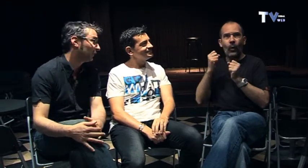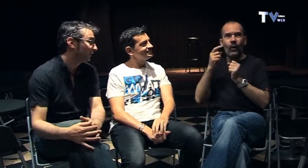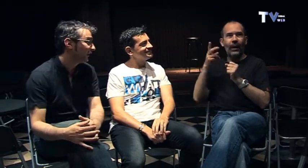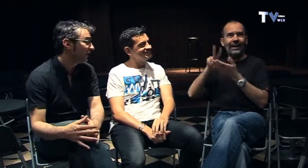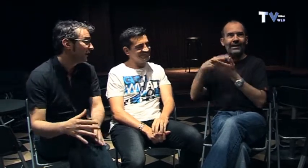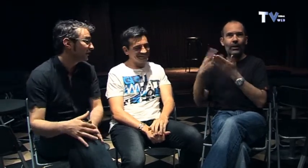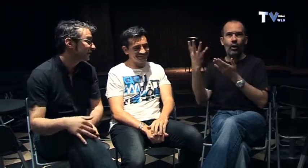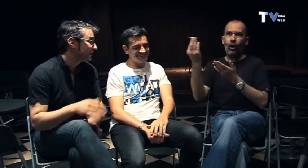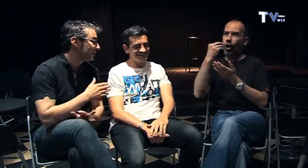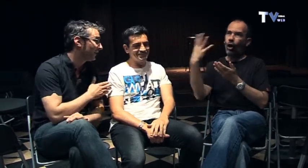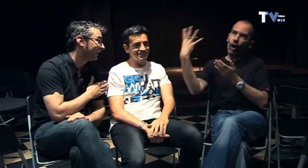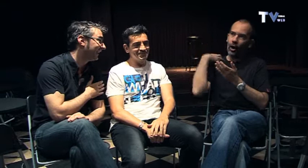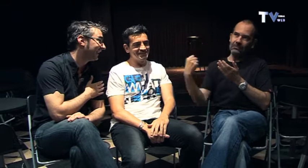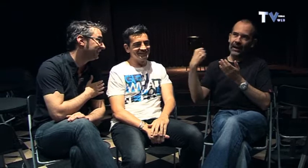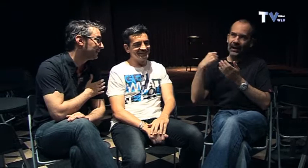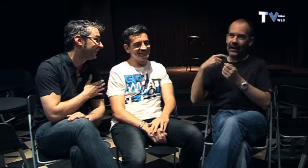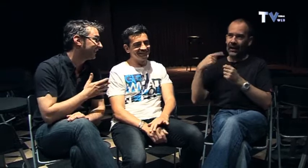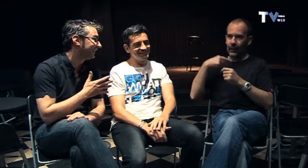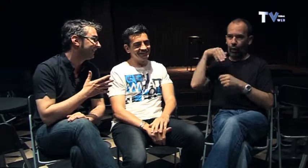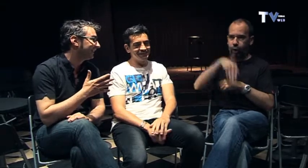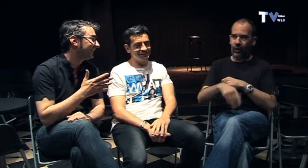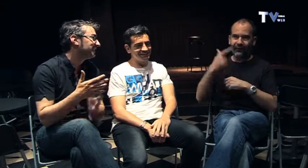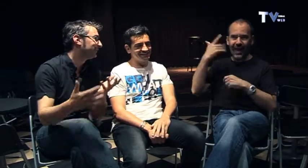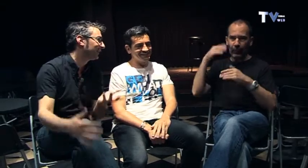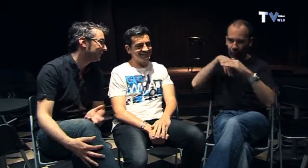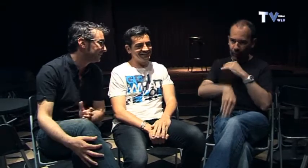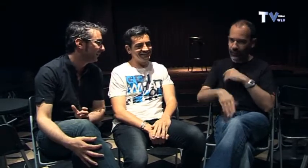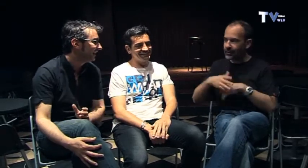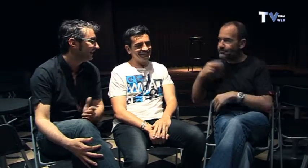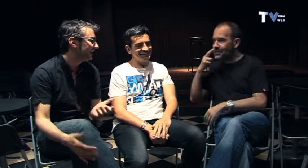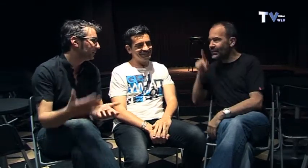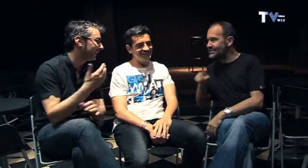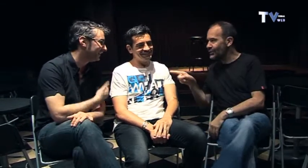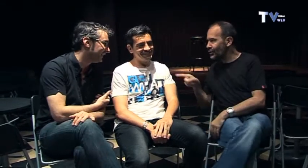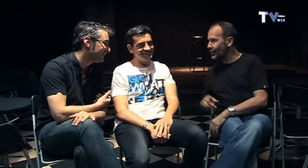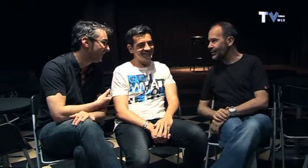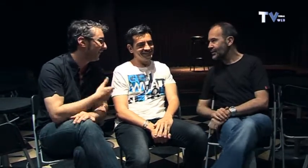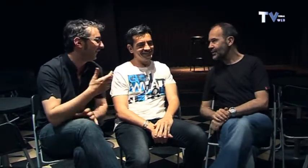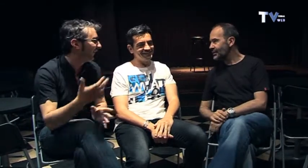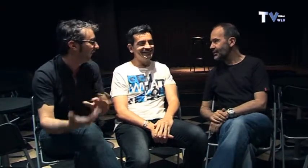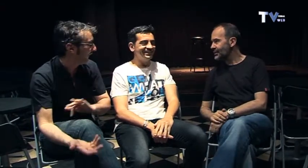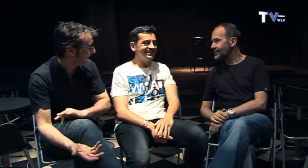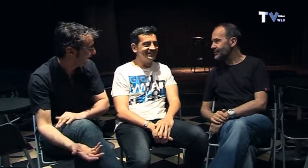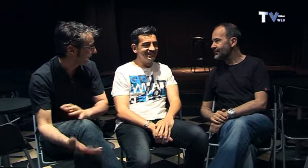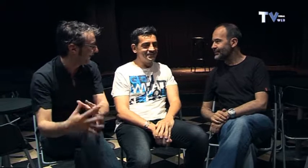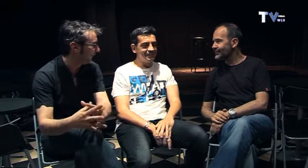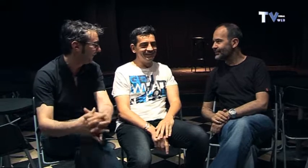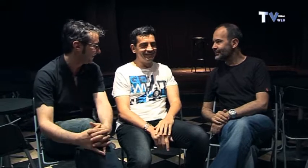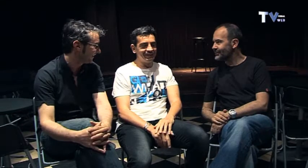otro no sé si tienes miedo de que el intérprete te quite protagonismo y que tú pierdas fama o no o cómo va esto